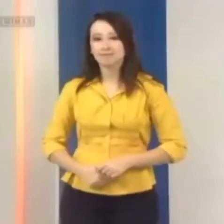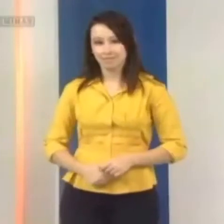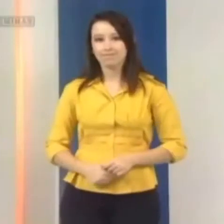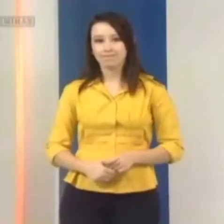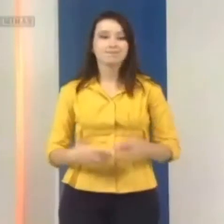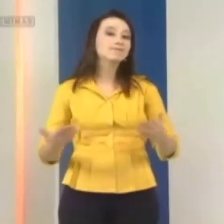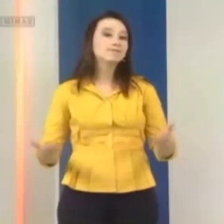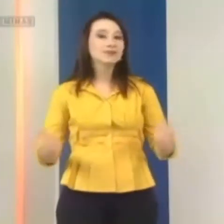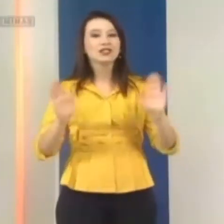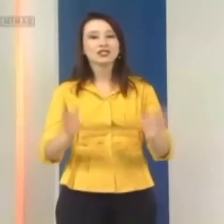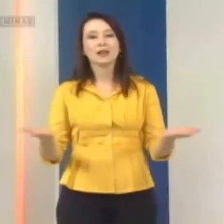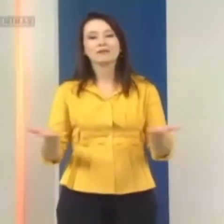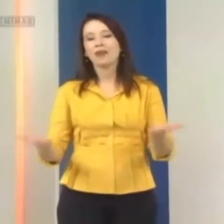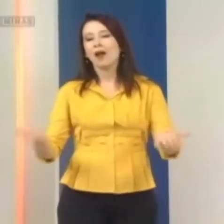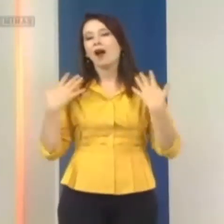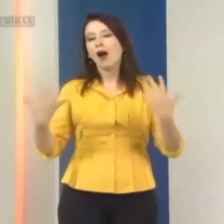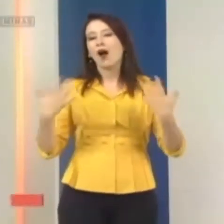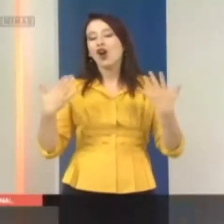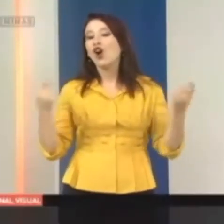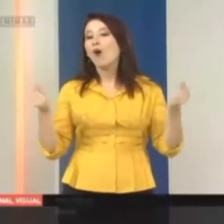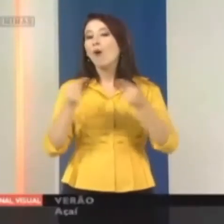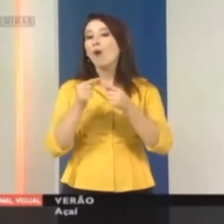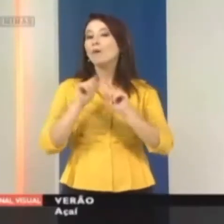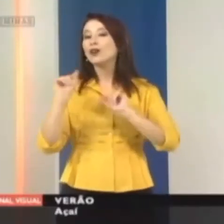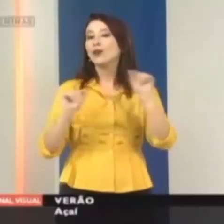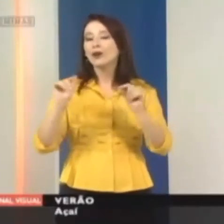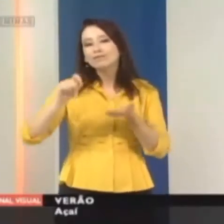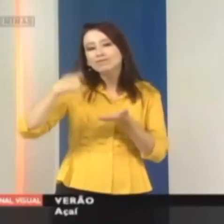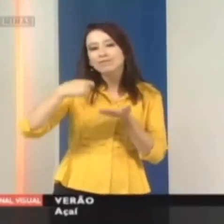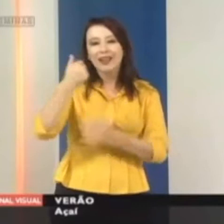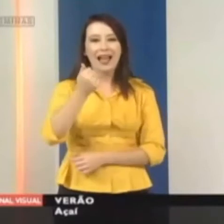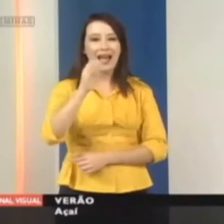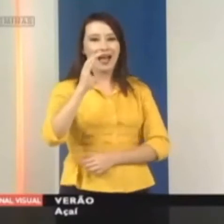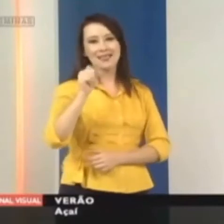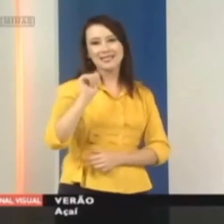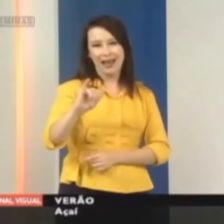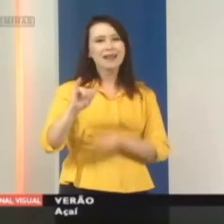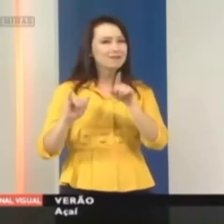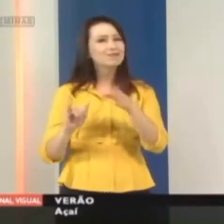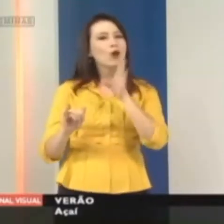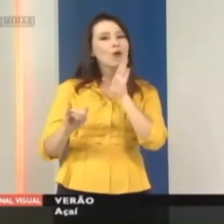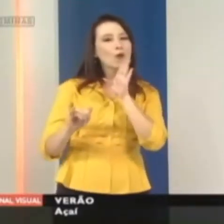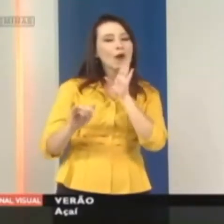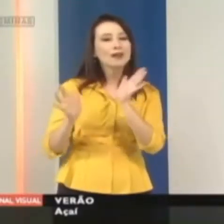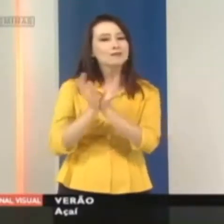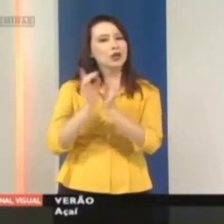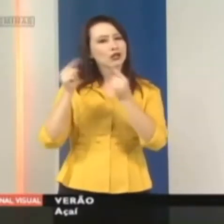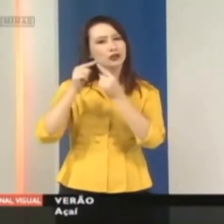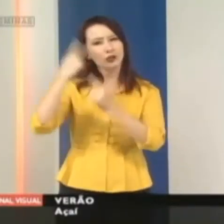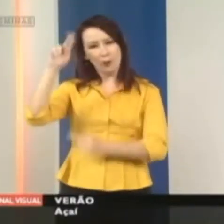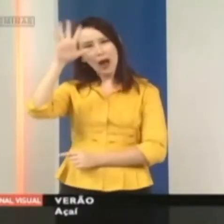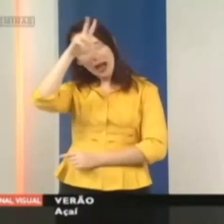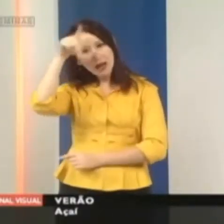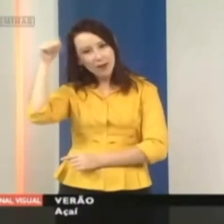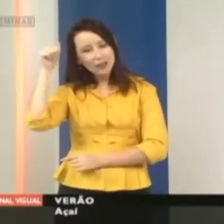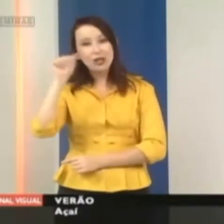O calor do verão combina com o açaí. A polpa dessa fruta, nativa da região amazônica, é um